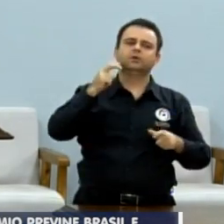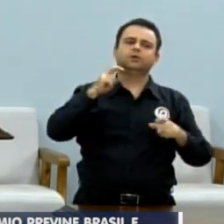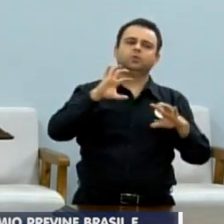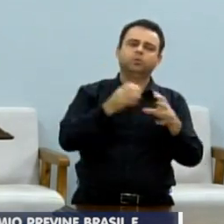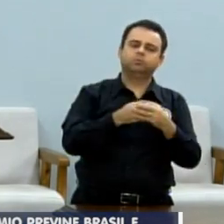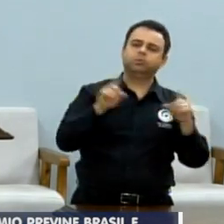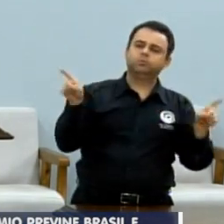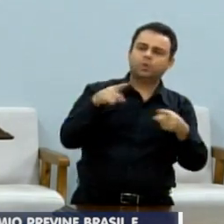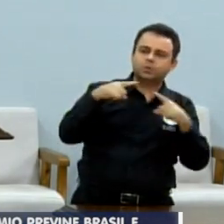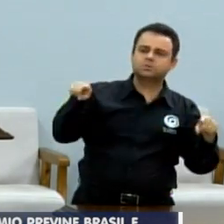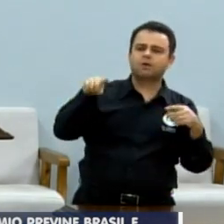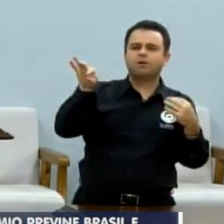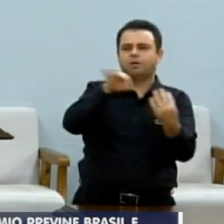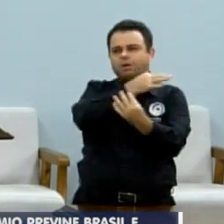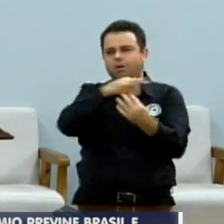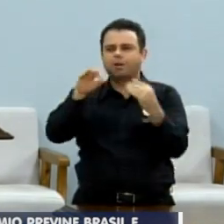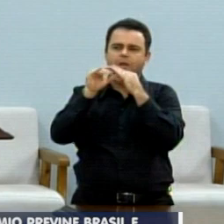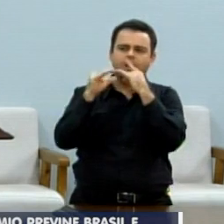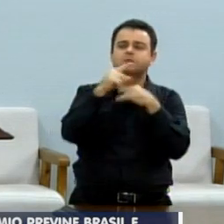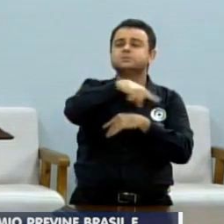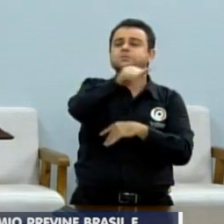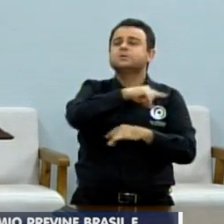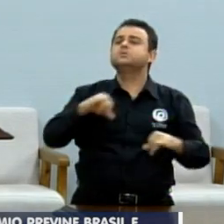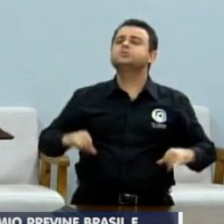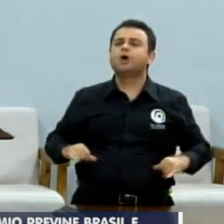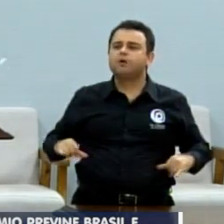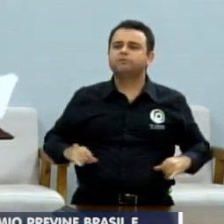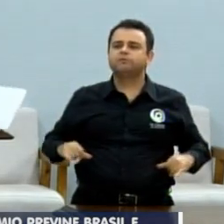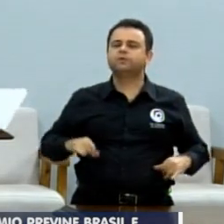e como os projetos não valorizam vocês. Entendeu?